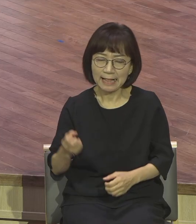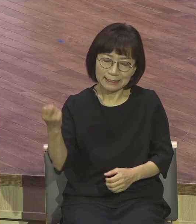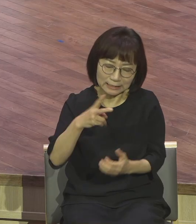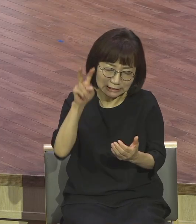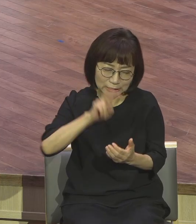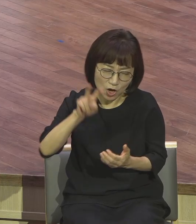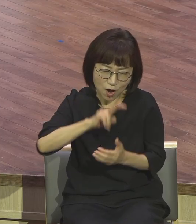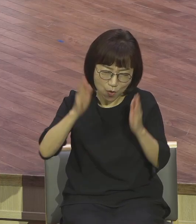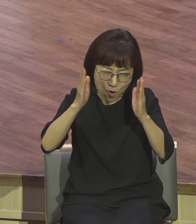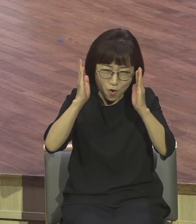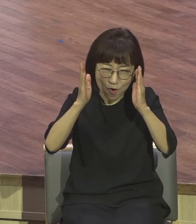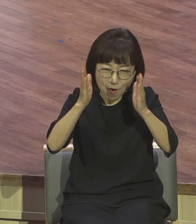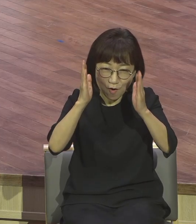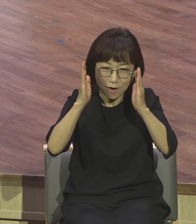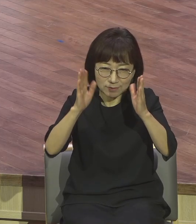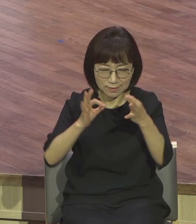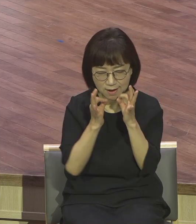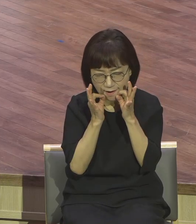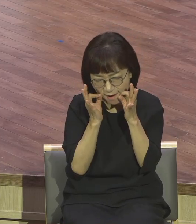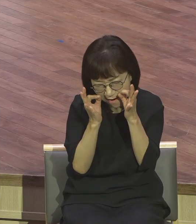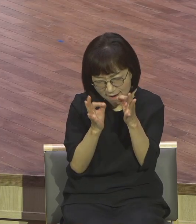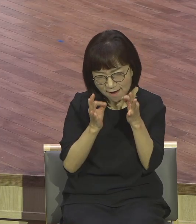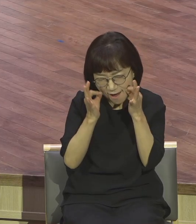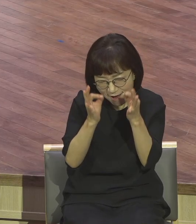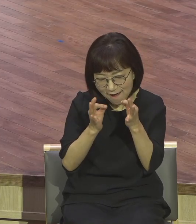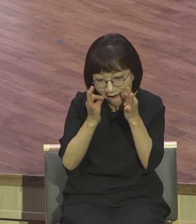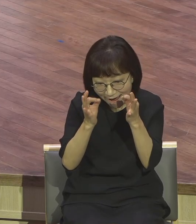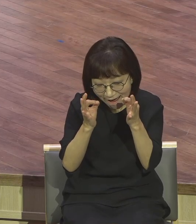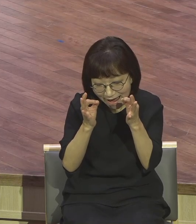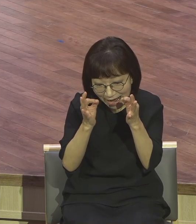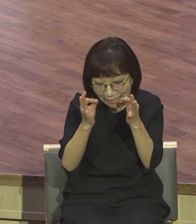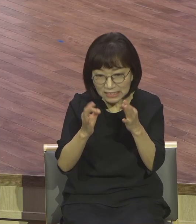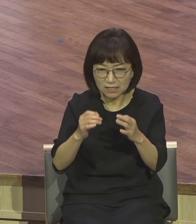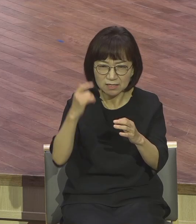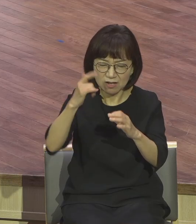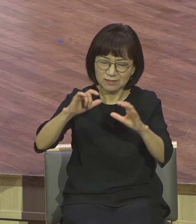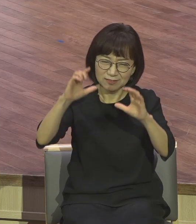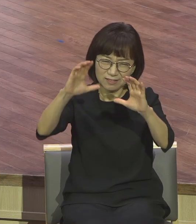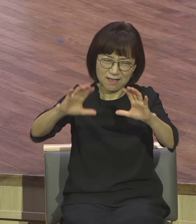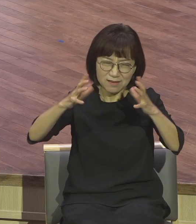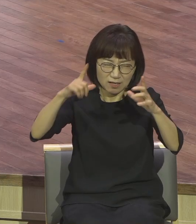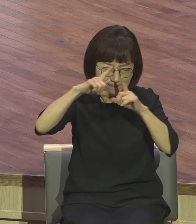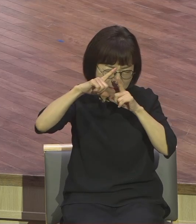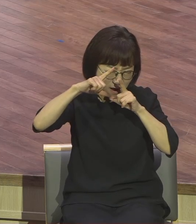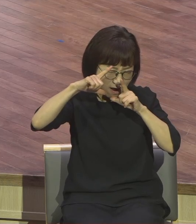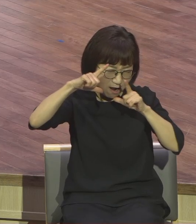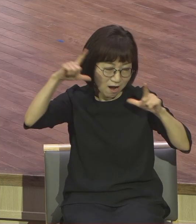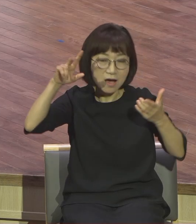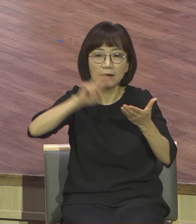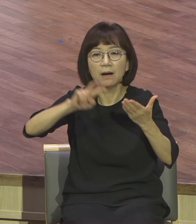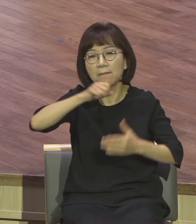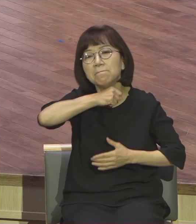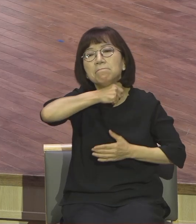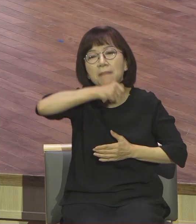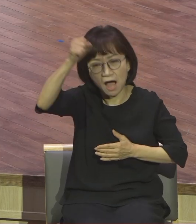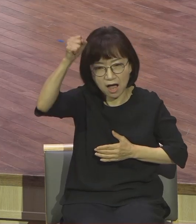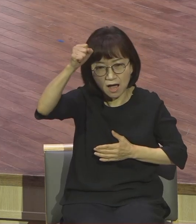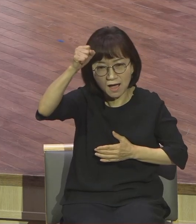시작해서 각고의 노래 끝에 이 세계적인 반절이 섰습니다 저희 노래를 이분을 좋아해서 많이 듣습니다